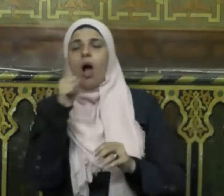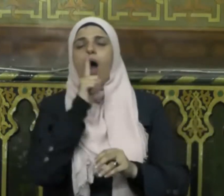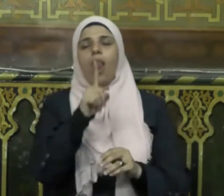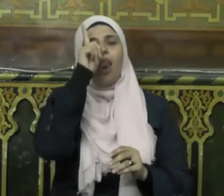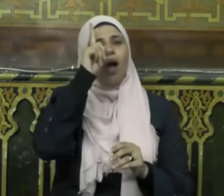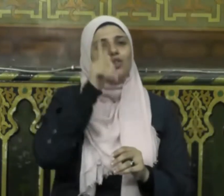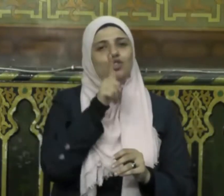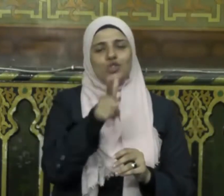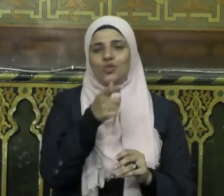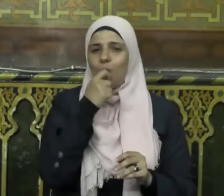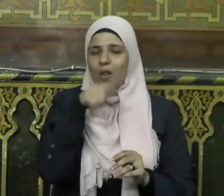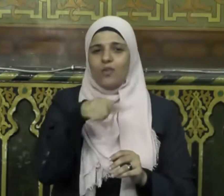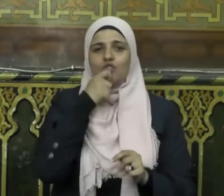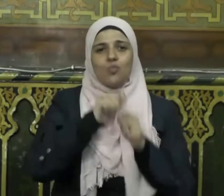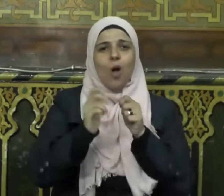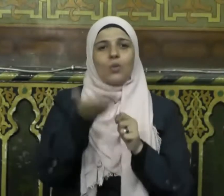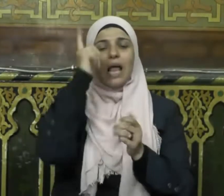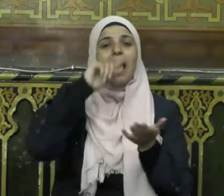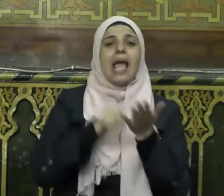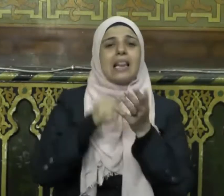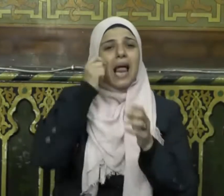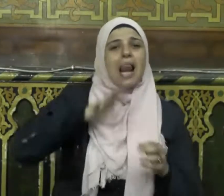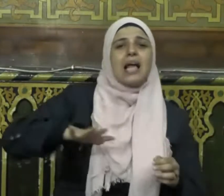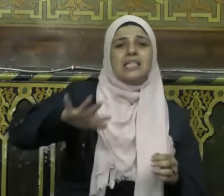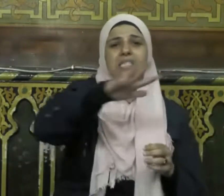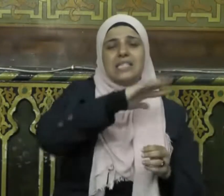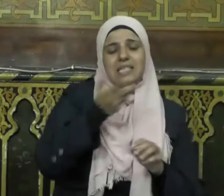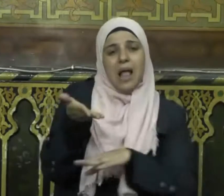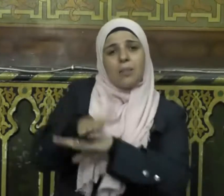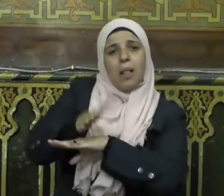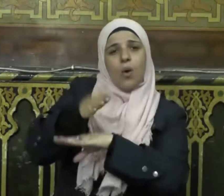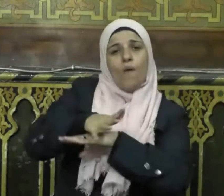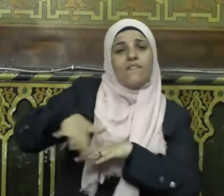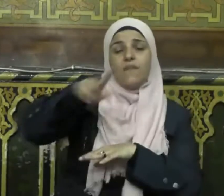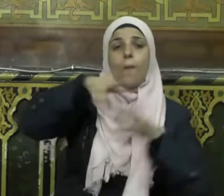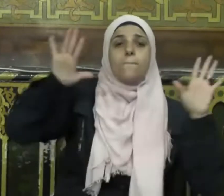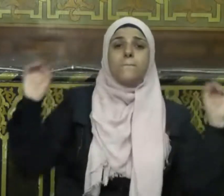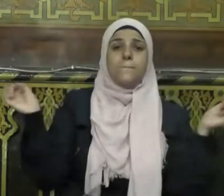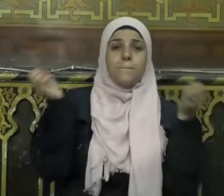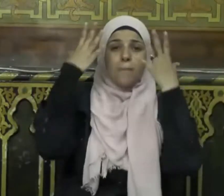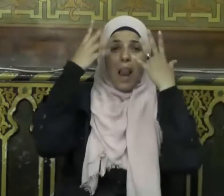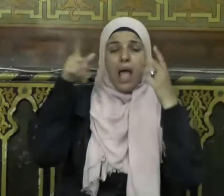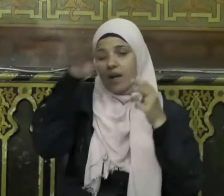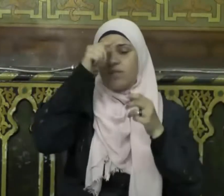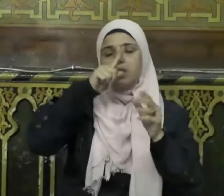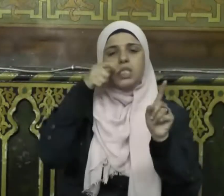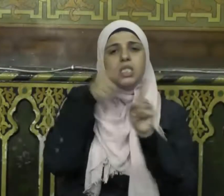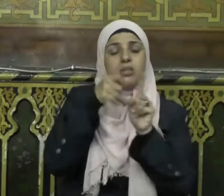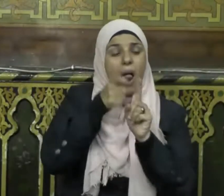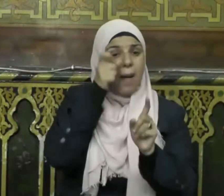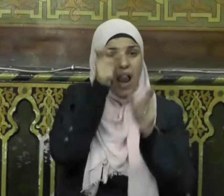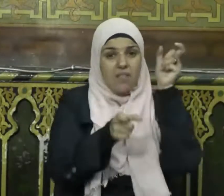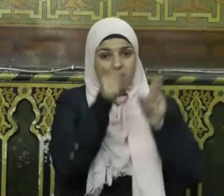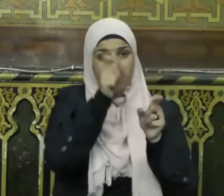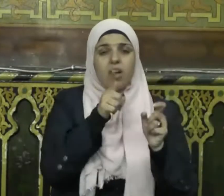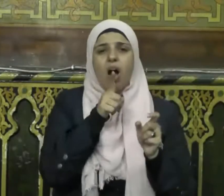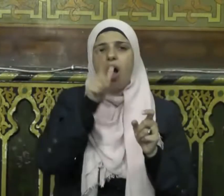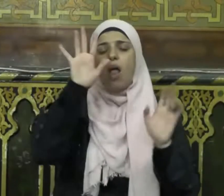الحق سبحانه إن الذين توفاهم الملائكة ظالم أنفسهم قالوا فيما